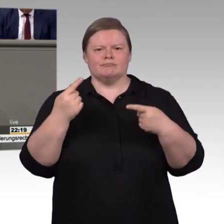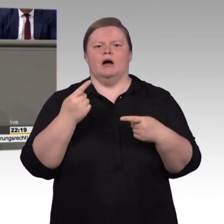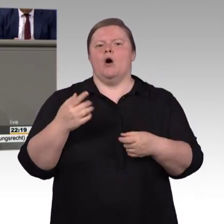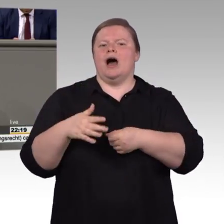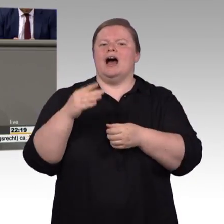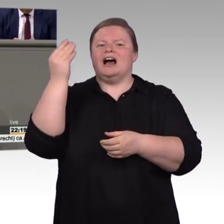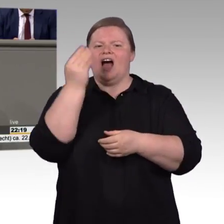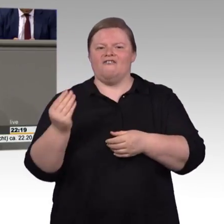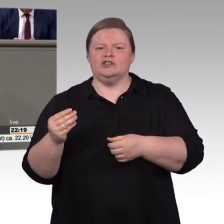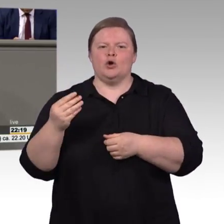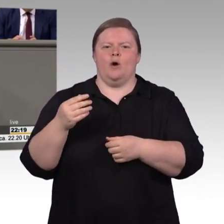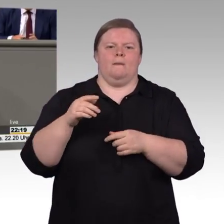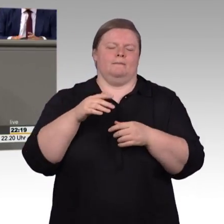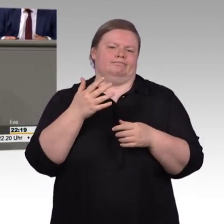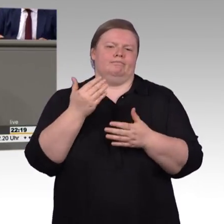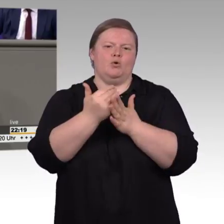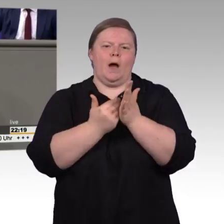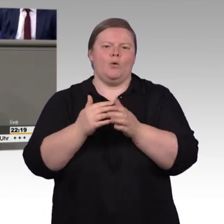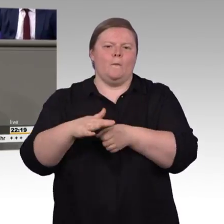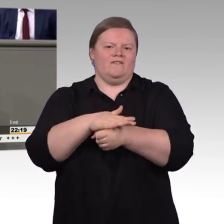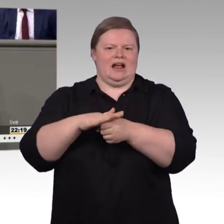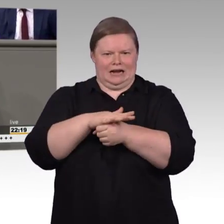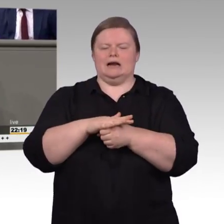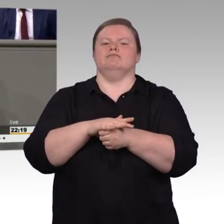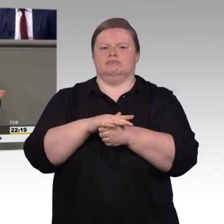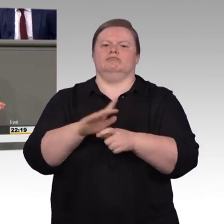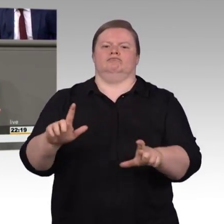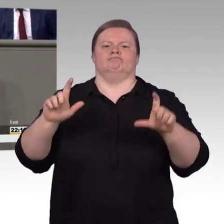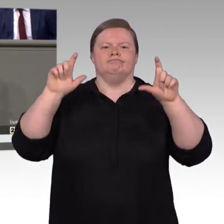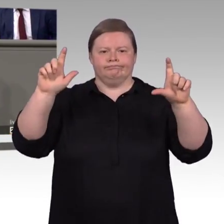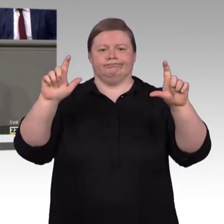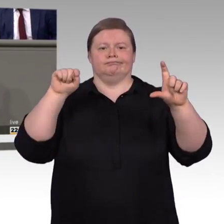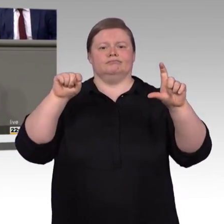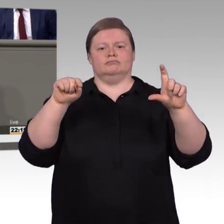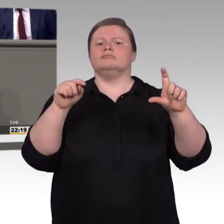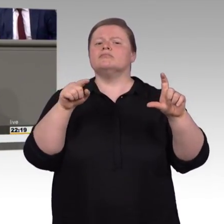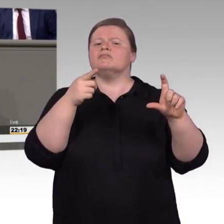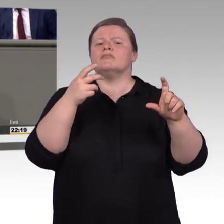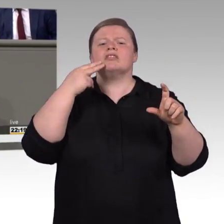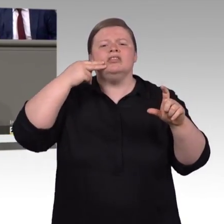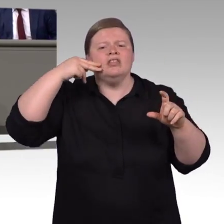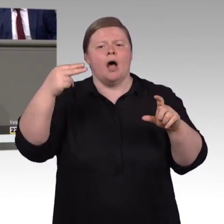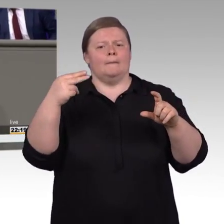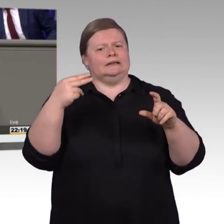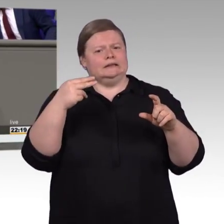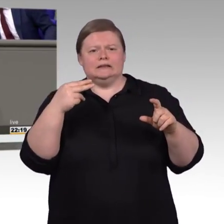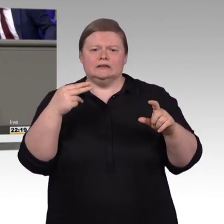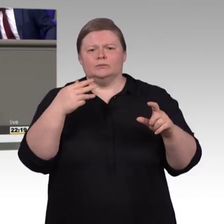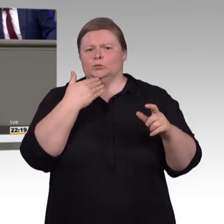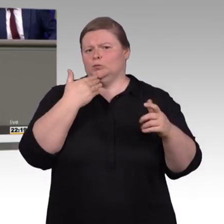kritisiert worden, dass die nicht namentlich erwähnt worden sind. Und man muss auch ganz ehrlich sagen, da sie im alten Gesetz drin standen, müssen sie natürlich auch im neuen Gesetz drin stehen. Weil sonst